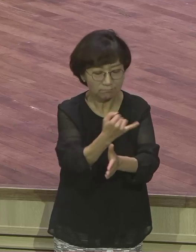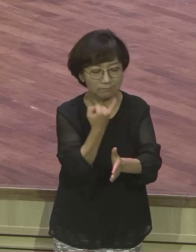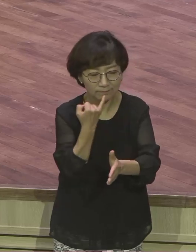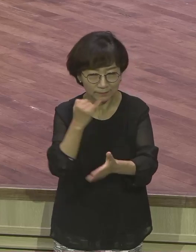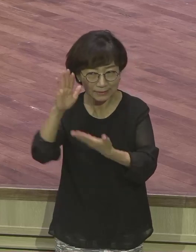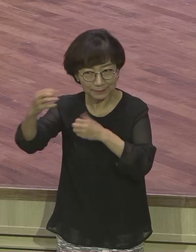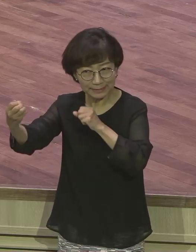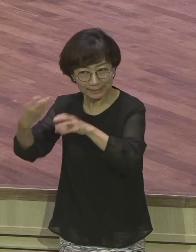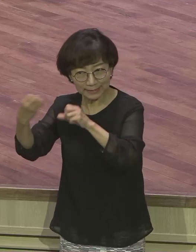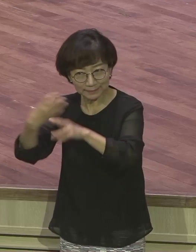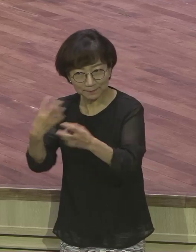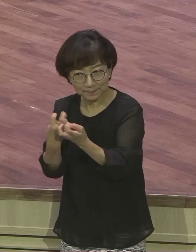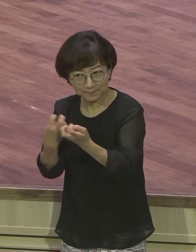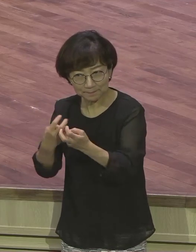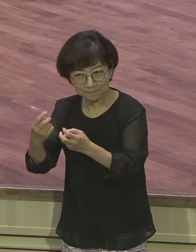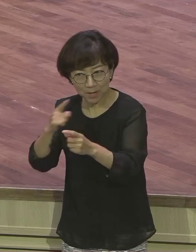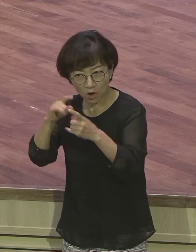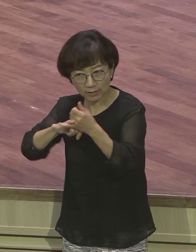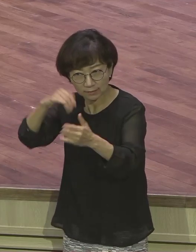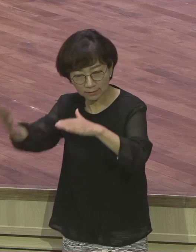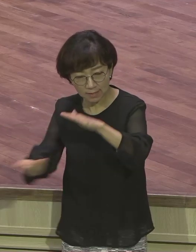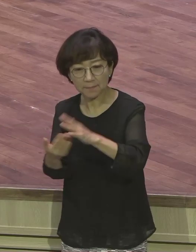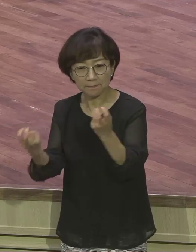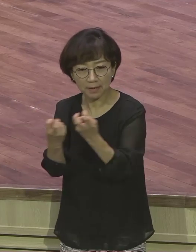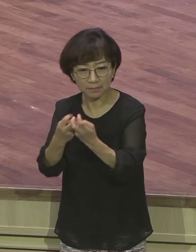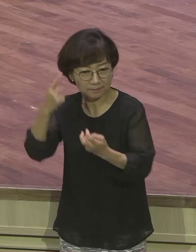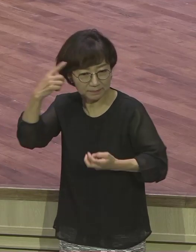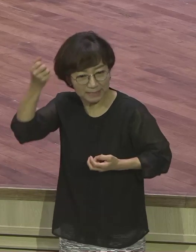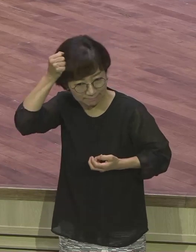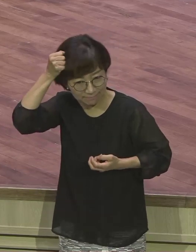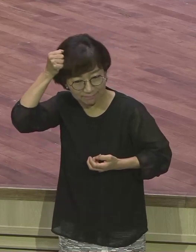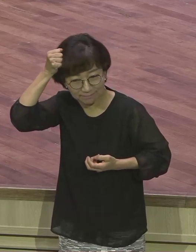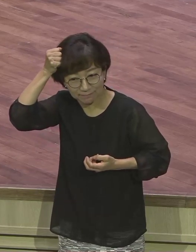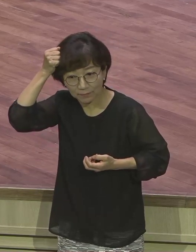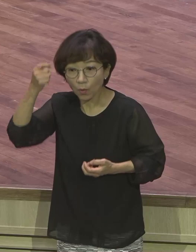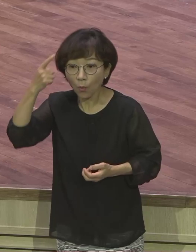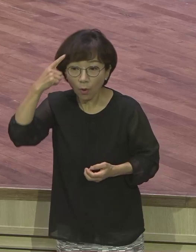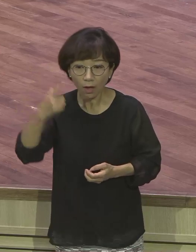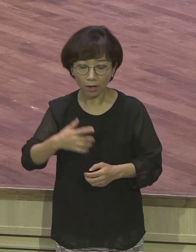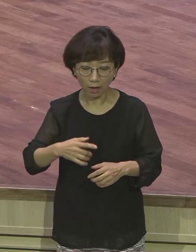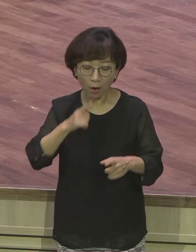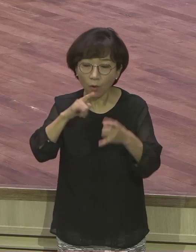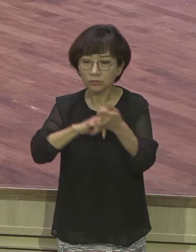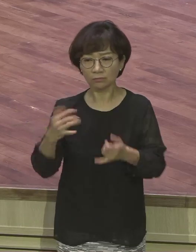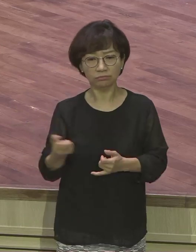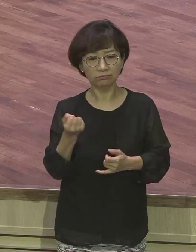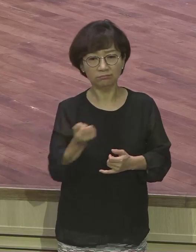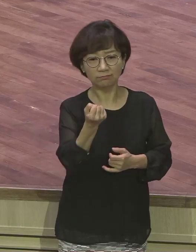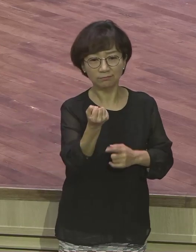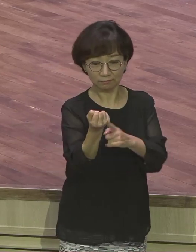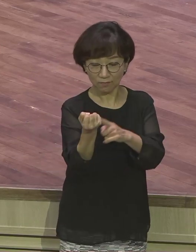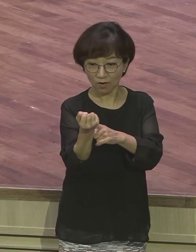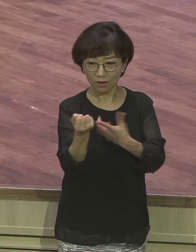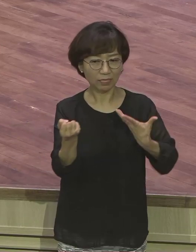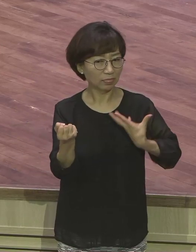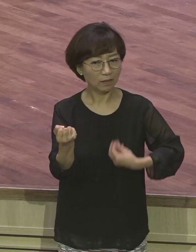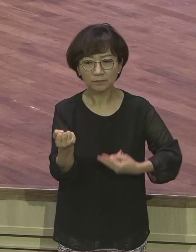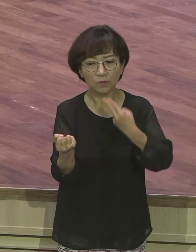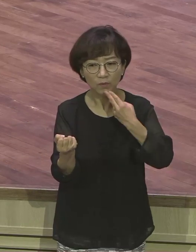방법이었다고 은약 적금이 있는 자는요. 특징이 있습니다. 낙심하지 않습니다. 절대